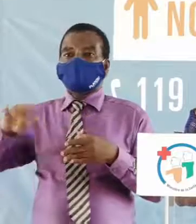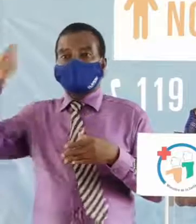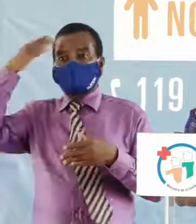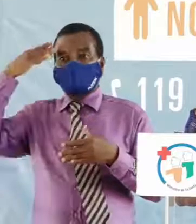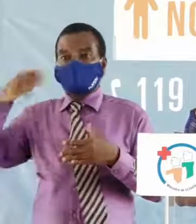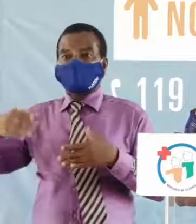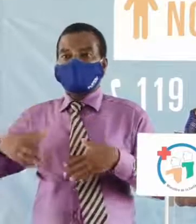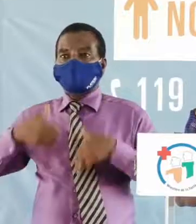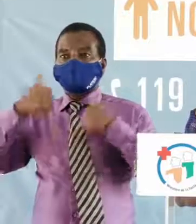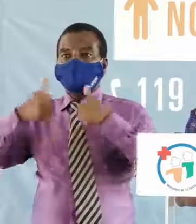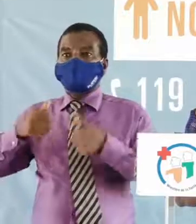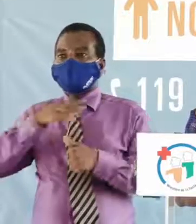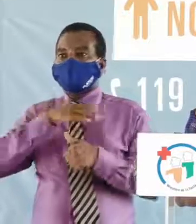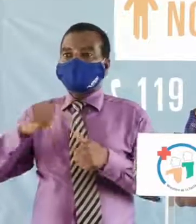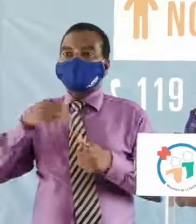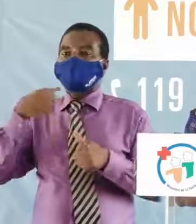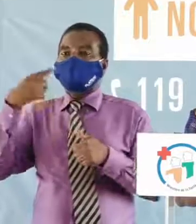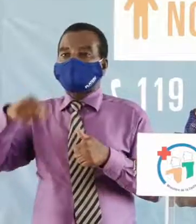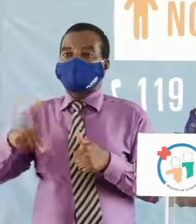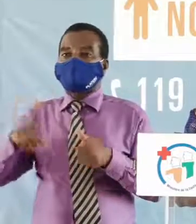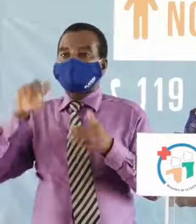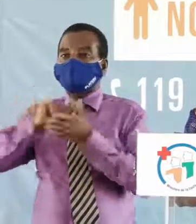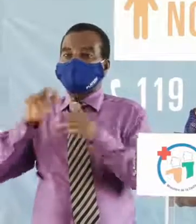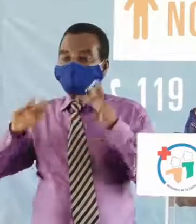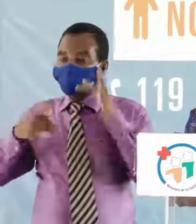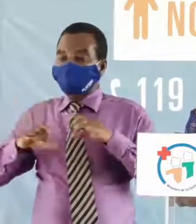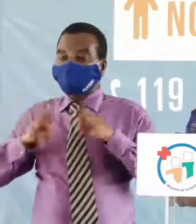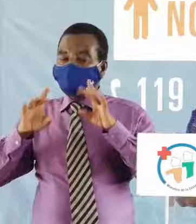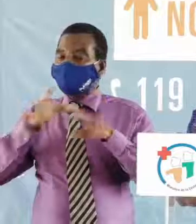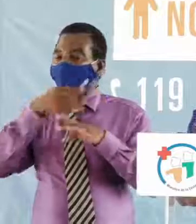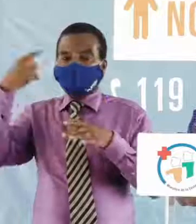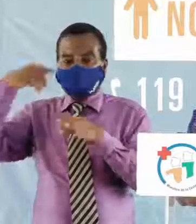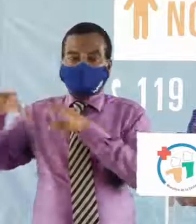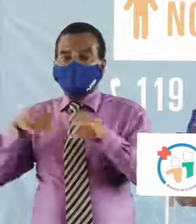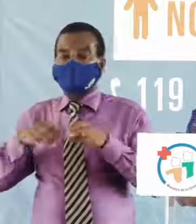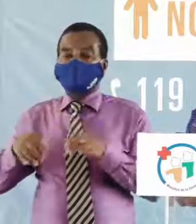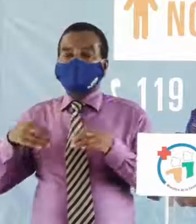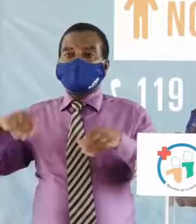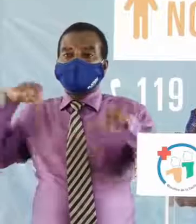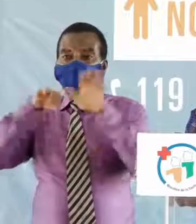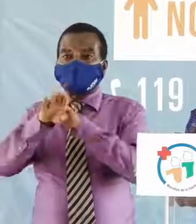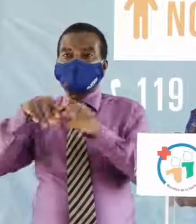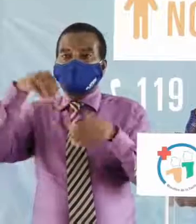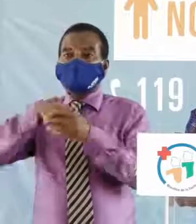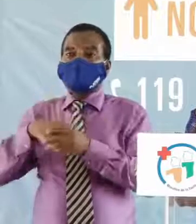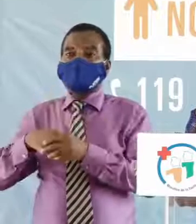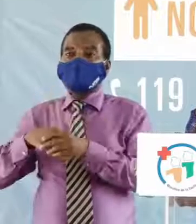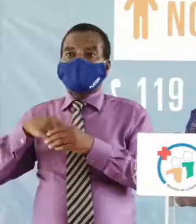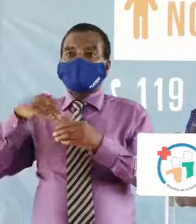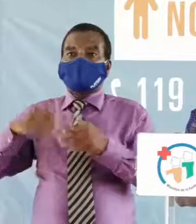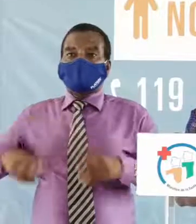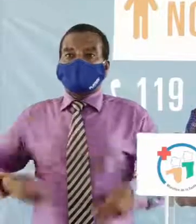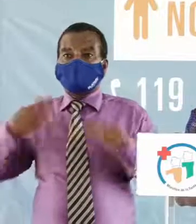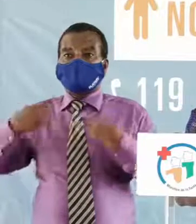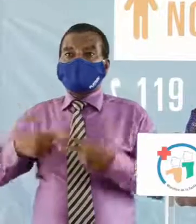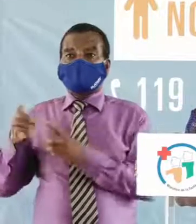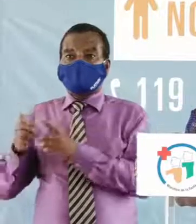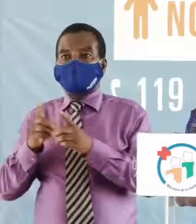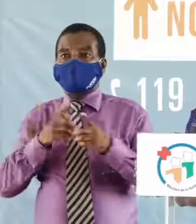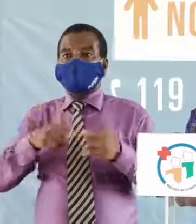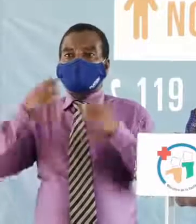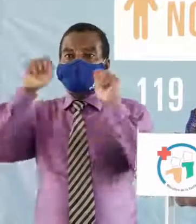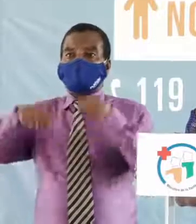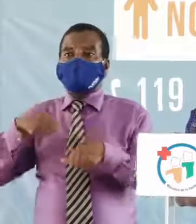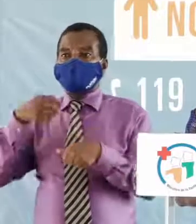de la Santé et du jeune public rappelle que cette maladie est évitable. Pour ce faire, il convient d'intégrer dans notre quotidien les mesures barrières seules